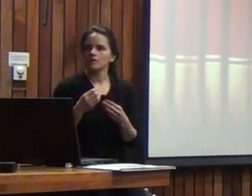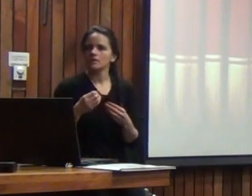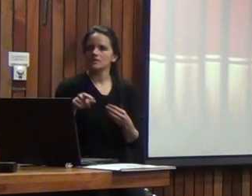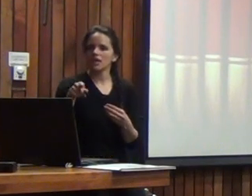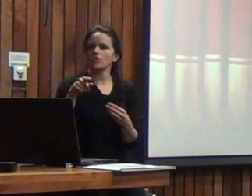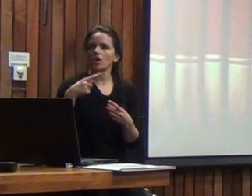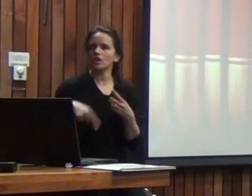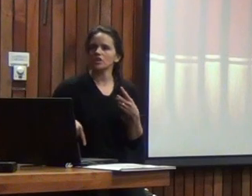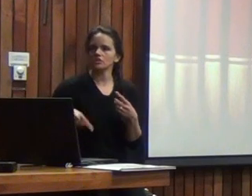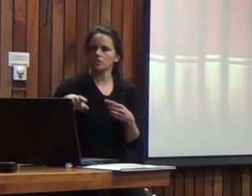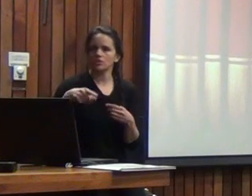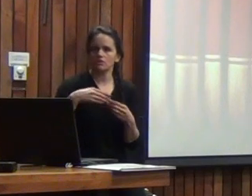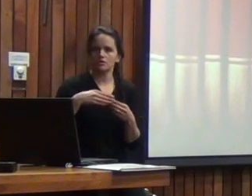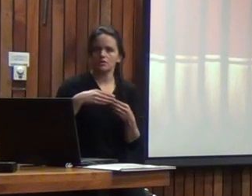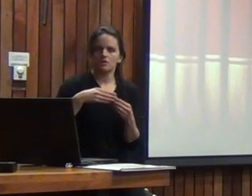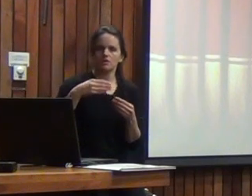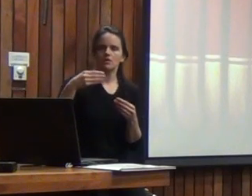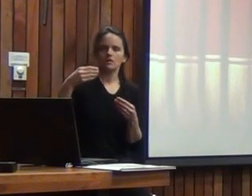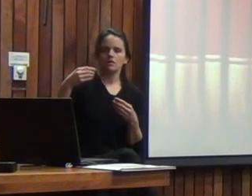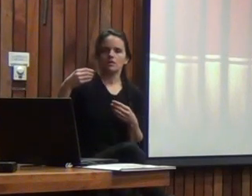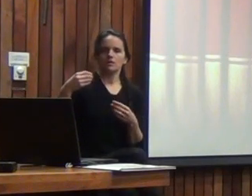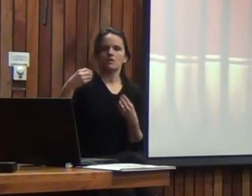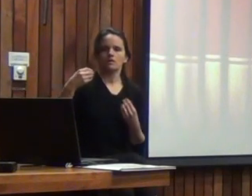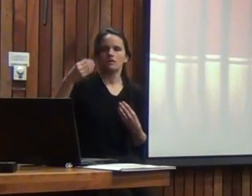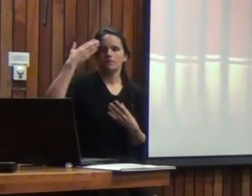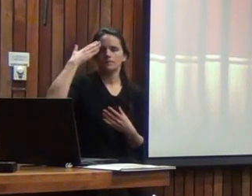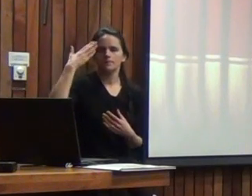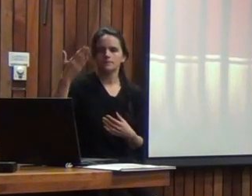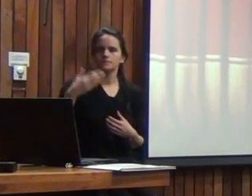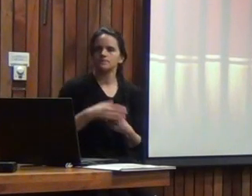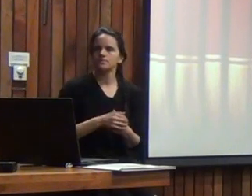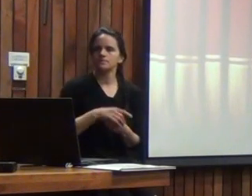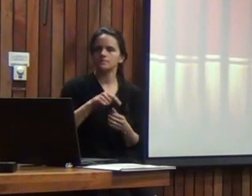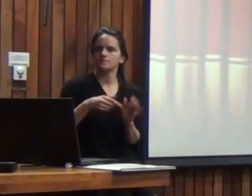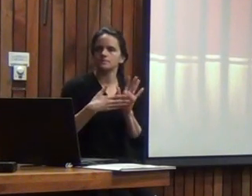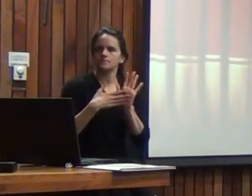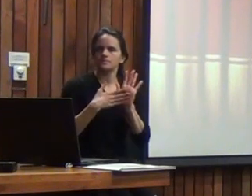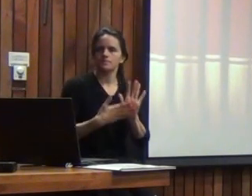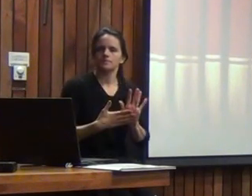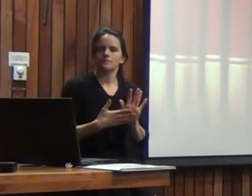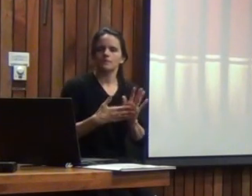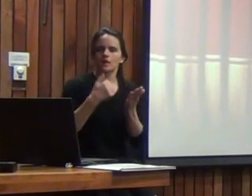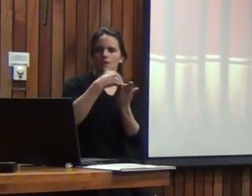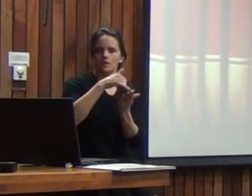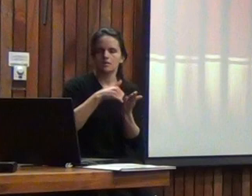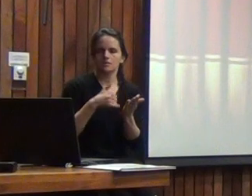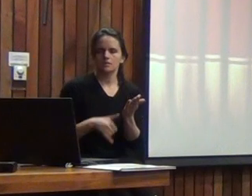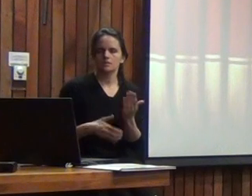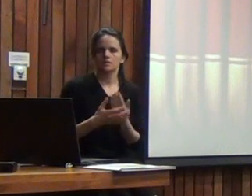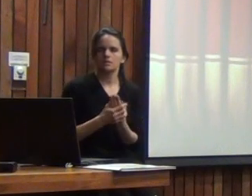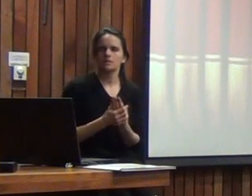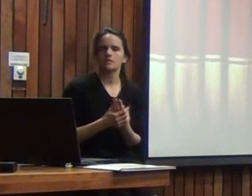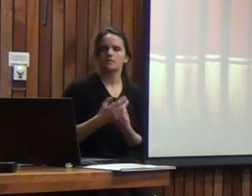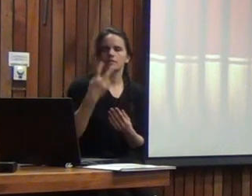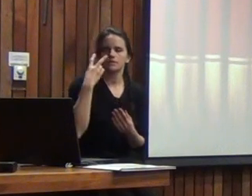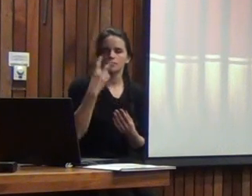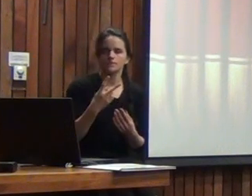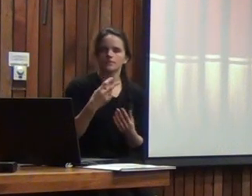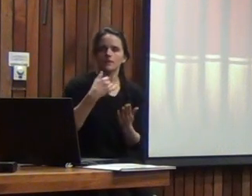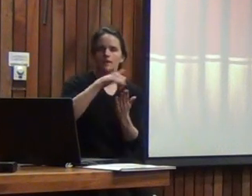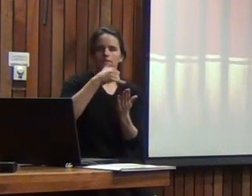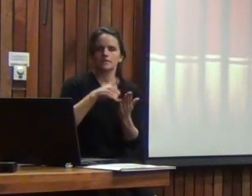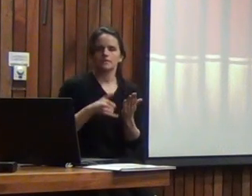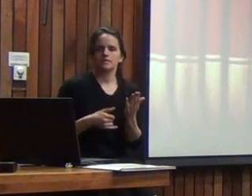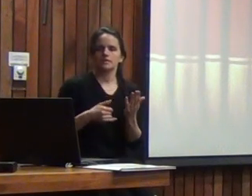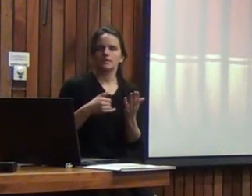mira yo me he puesto a analizar un poco lo que has presentado en base a los índices y veo que tiene un índice de